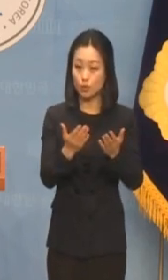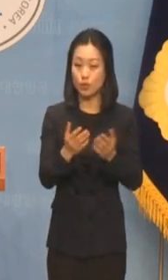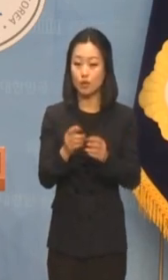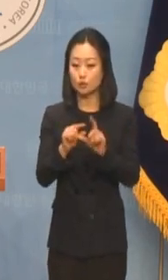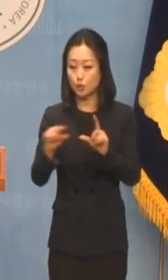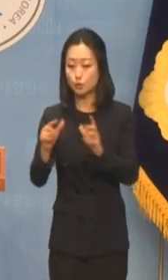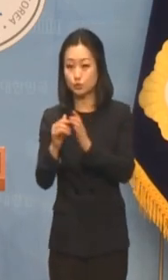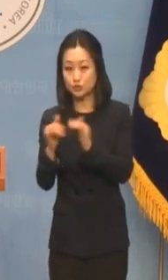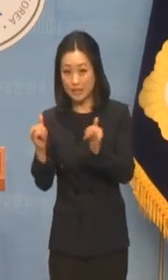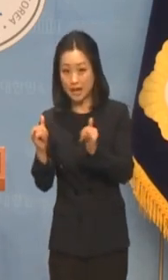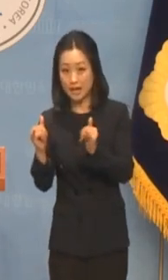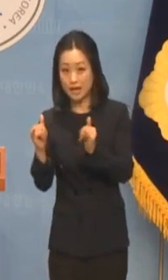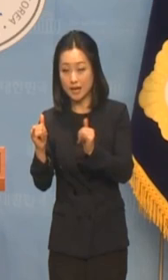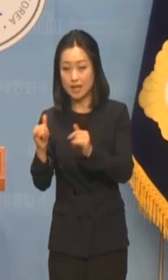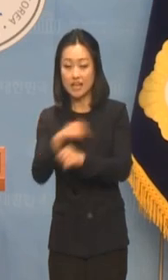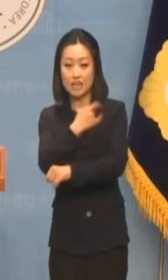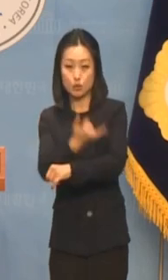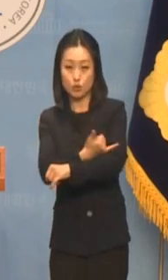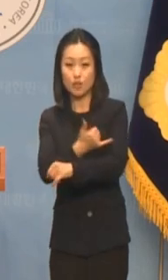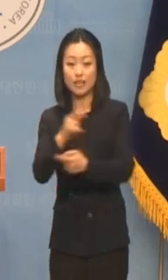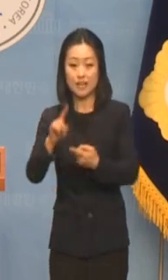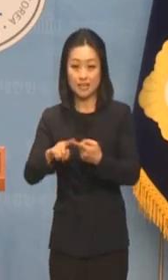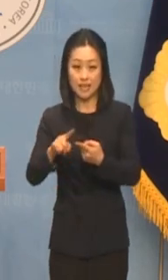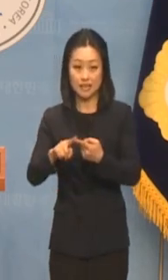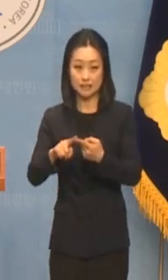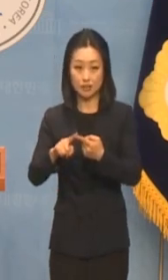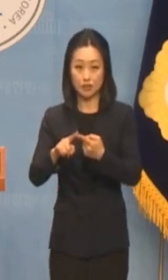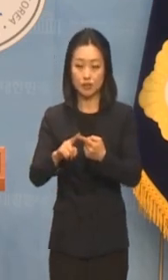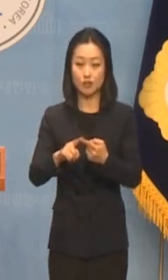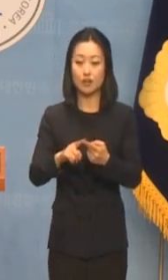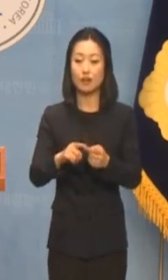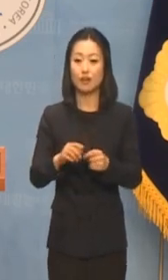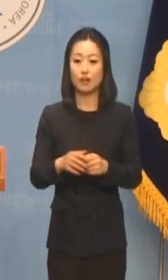성인적 관점을 담았다는 평가를 받았습니다